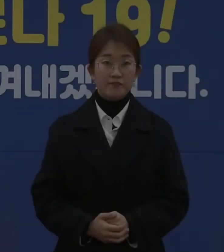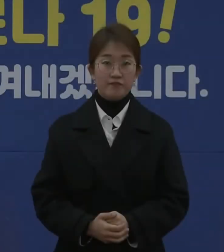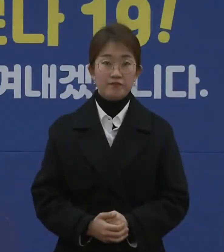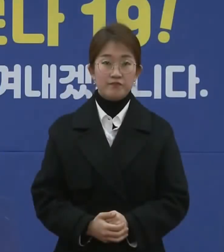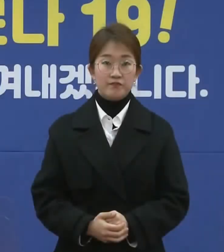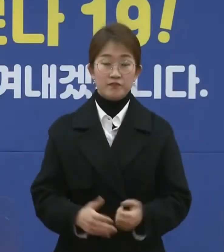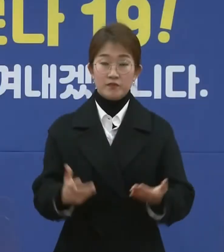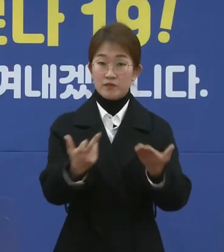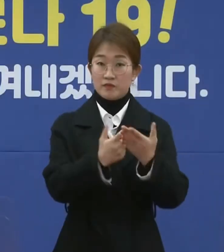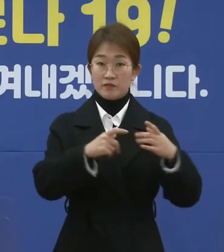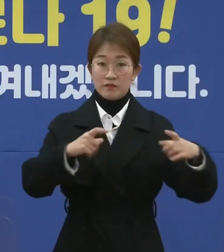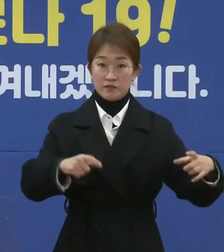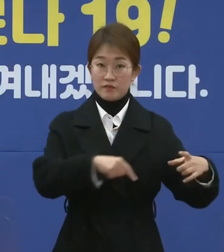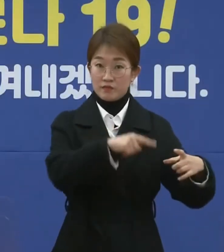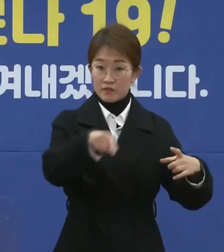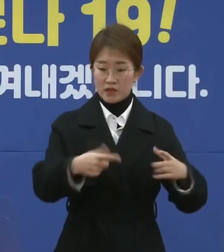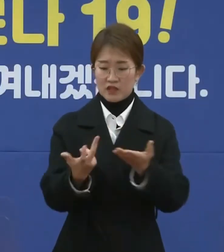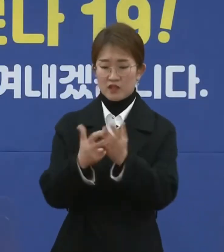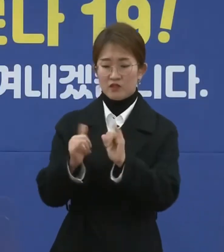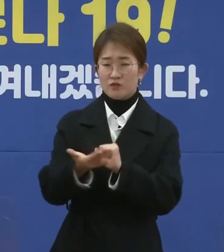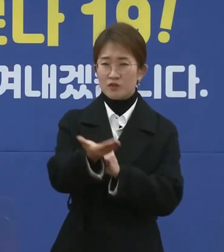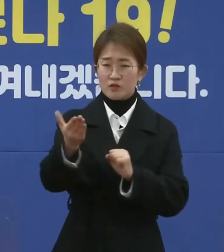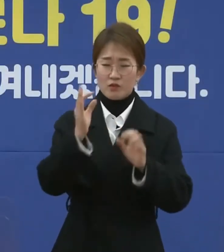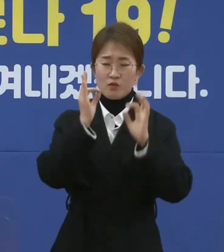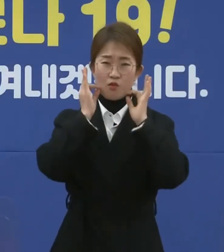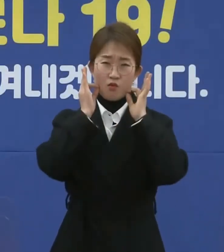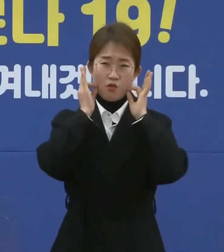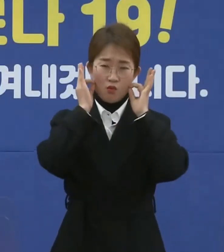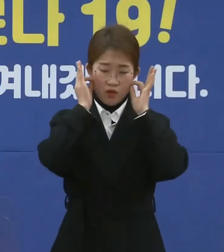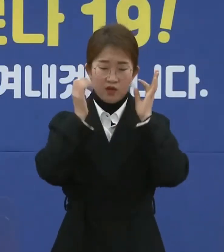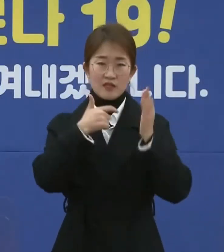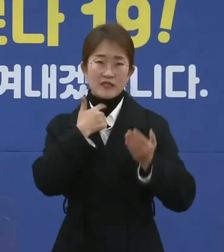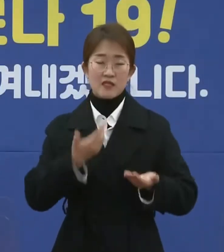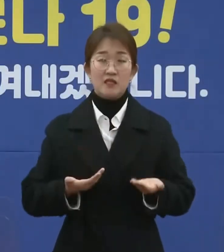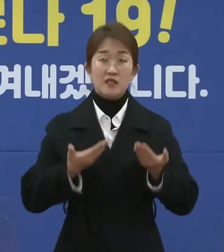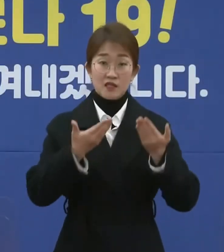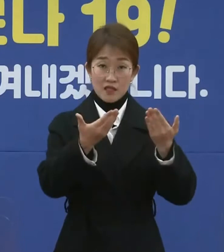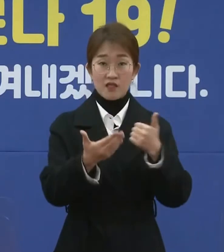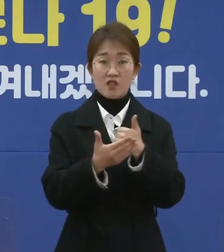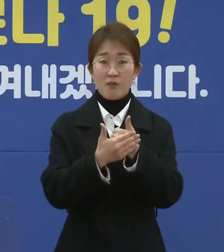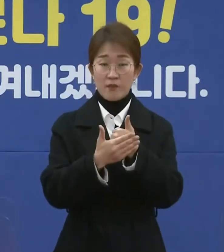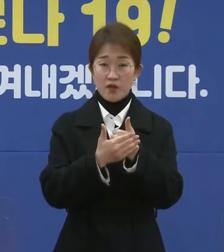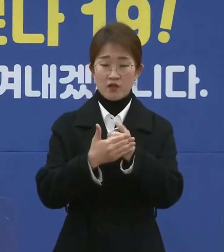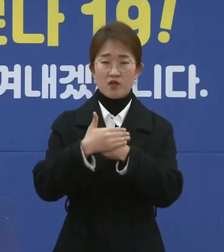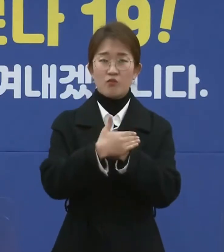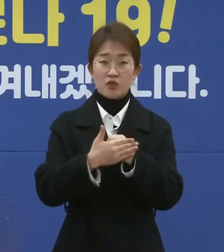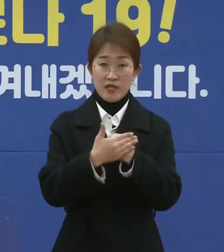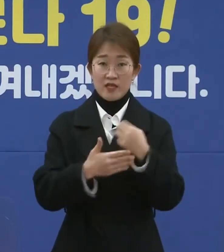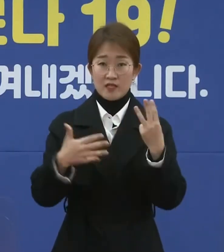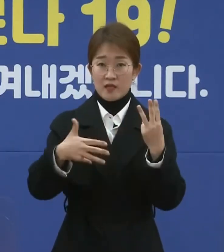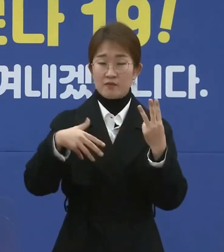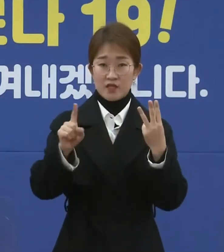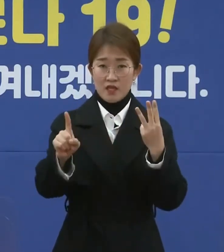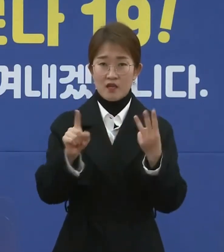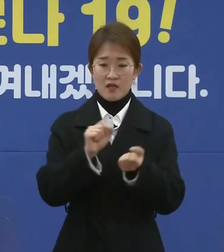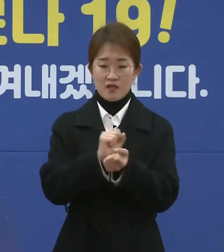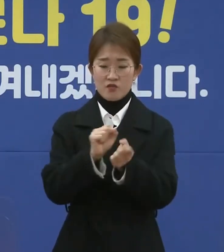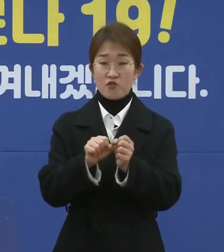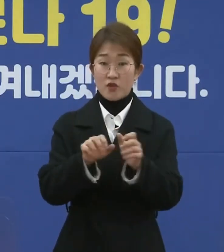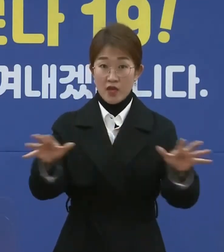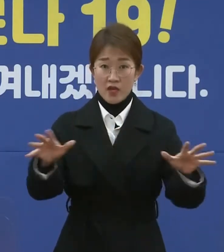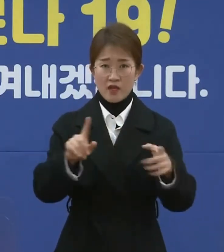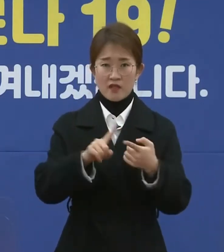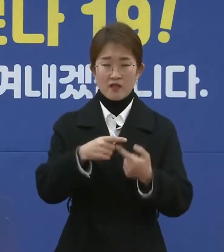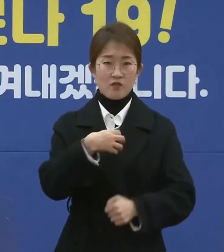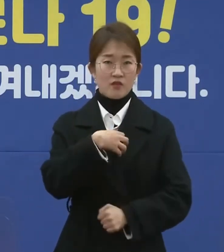제주는 도민들의 눈물겨운 희생과 협력 덕분에 코로나 3차 대유행의 위기를